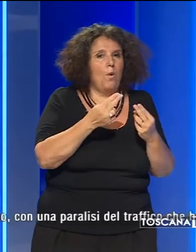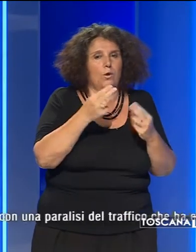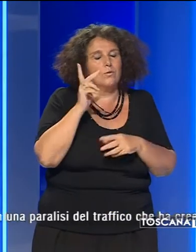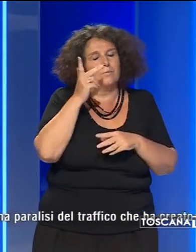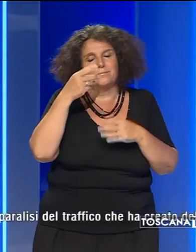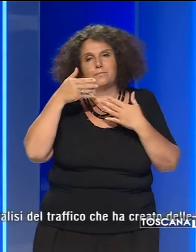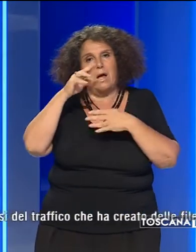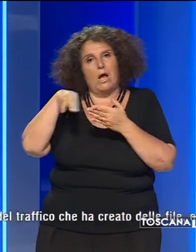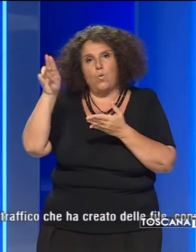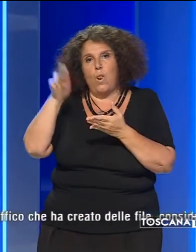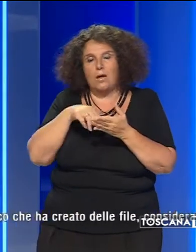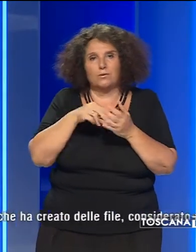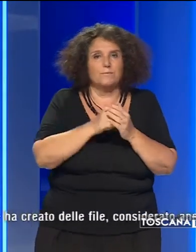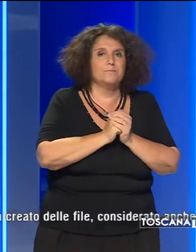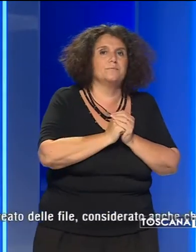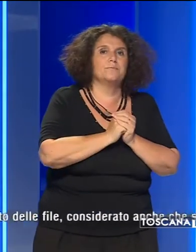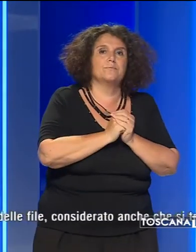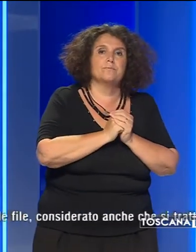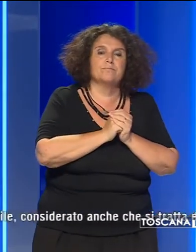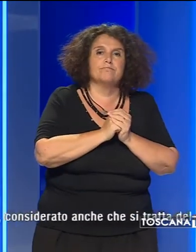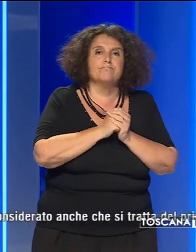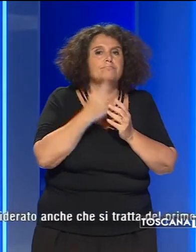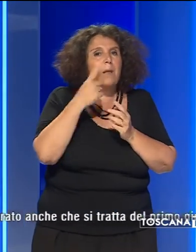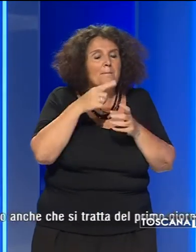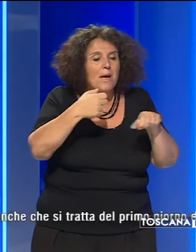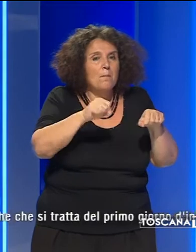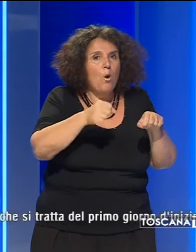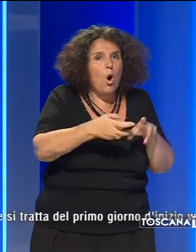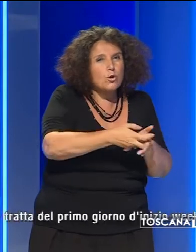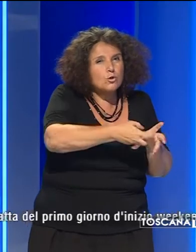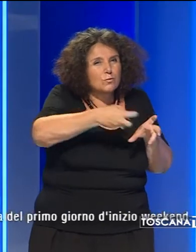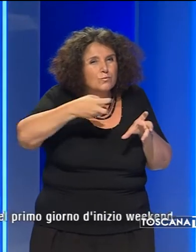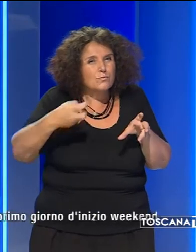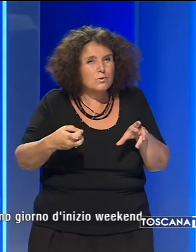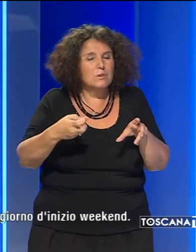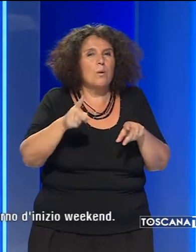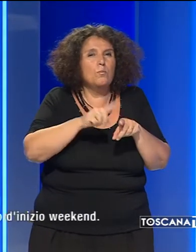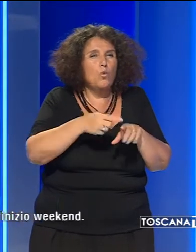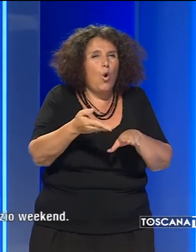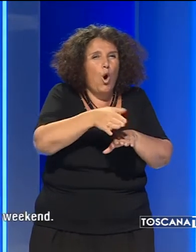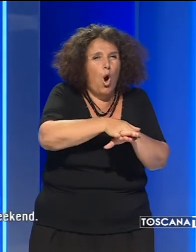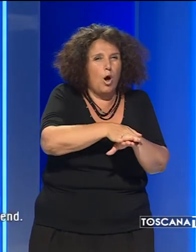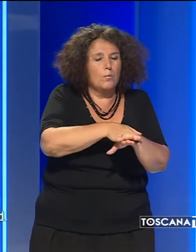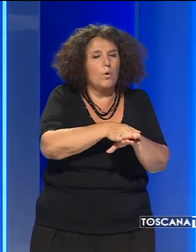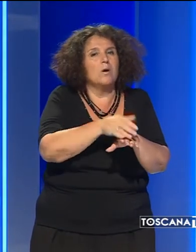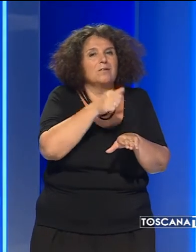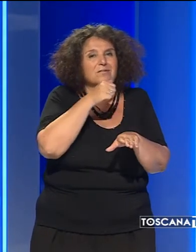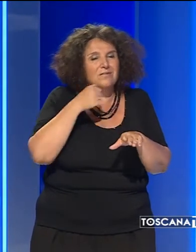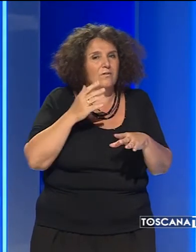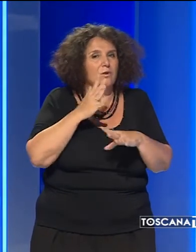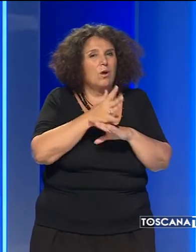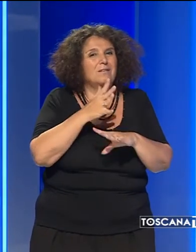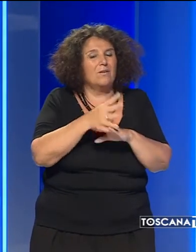'uomo era morto. Per estrarre la motocicletta e il centauro da sotto il camion è stato necessario l